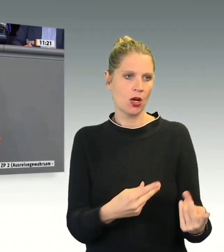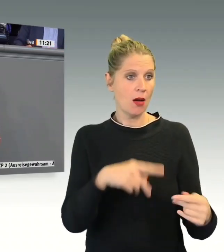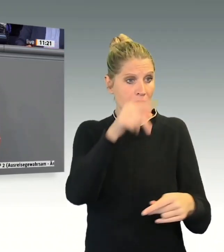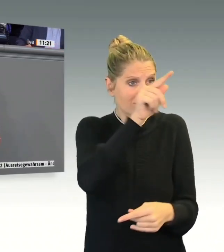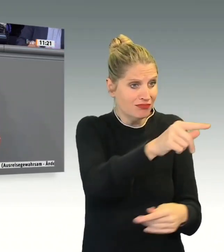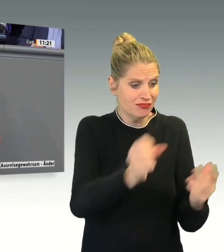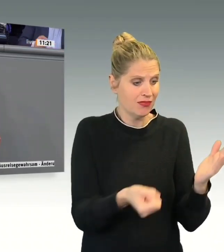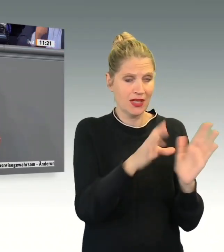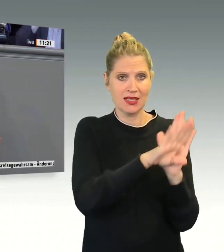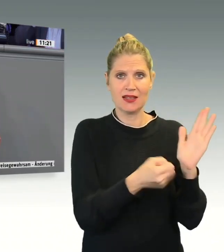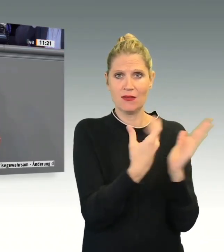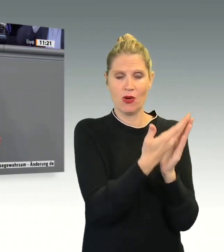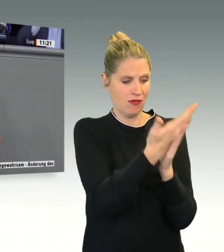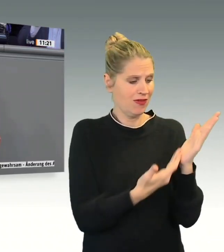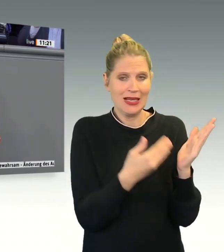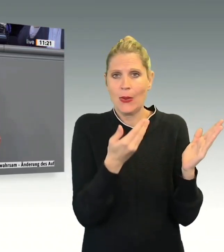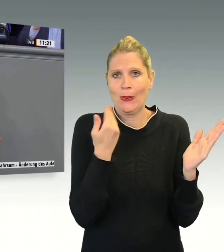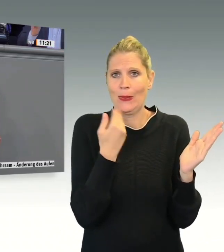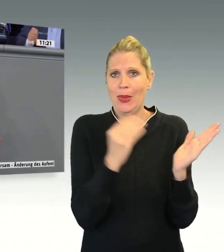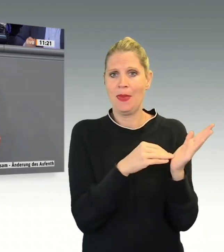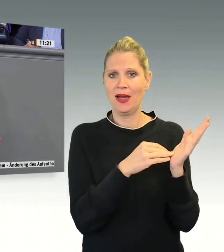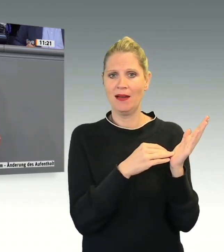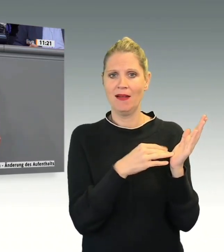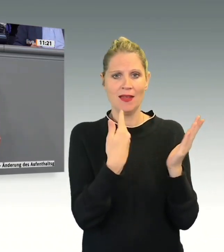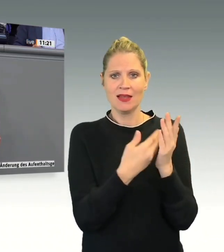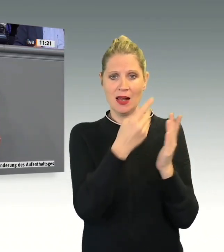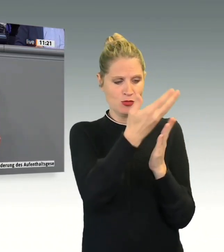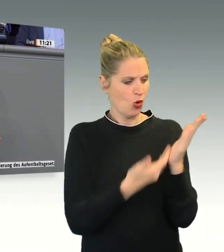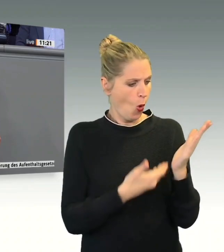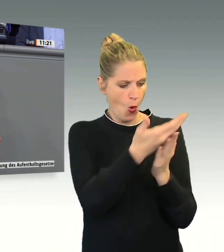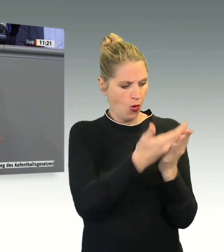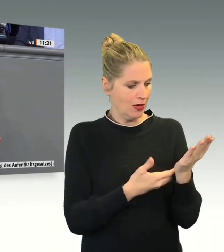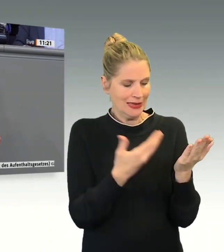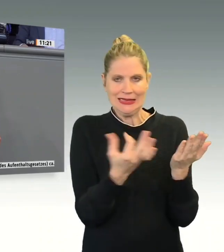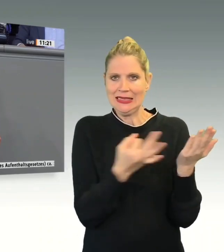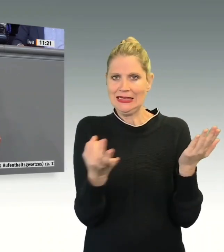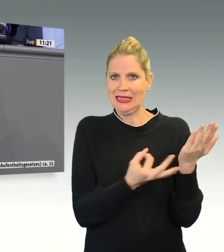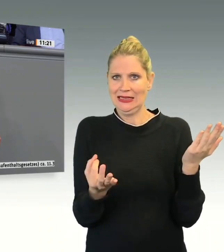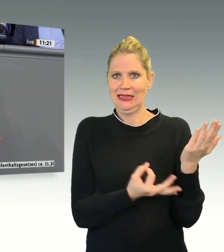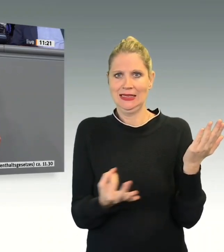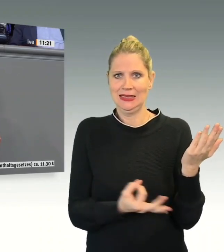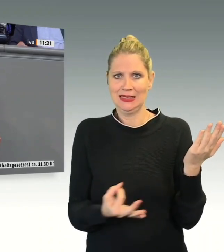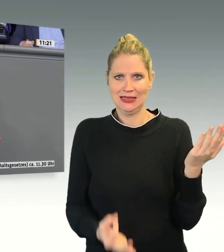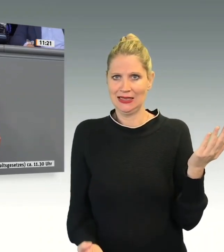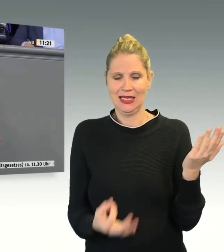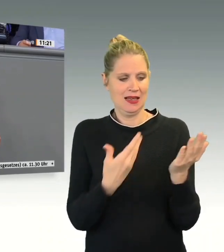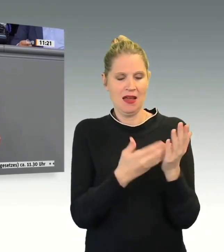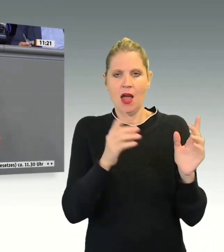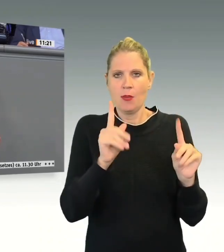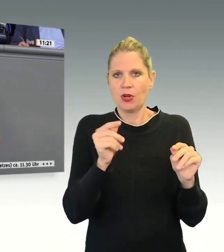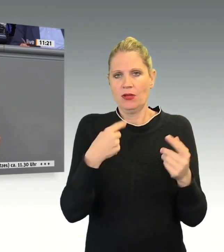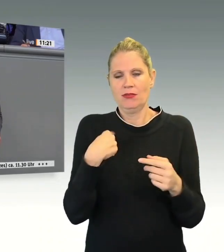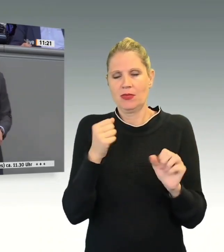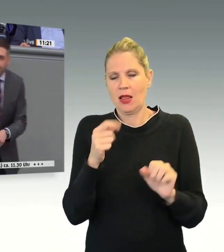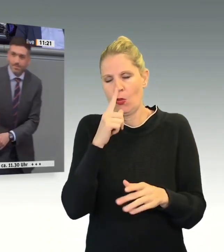in dieser Form nicht zustimmen kann, den wir ablehnen werden. Und deswegen werden wir gemeinsam ein besseres Konzept auf den Weg bringen. Ganz herzlichen Dank für die